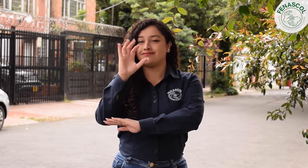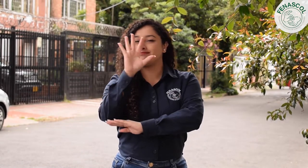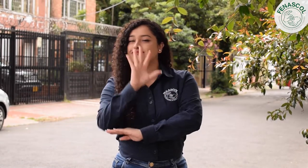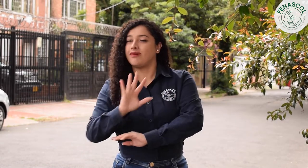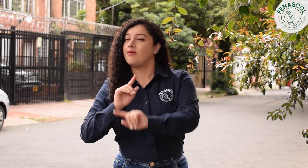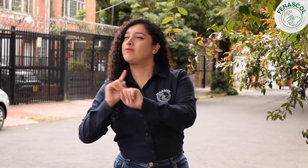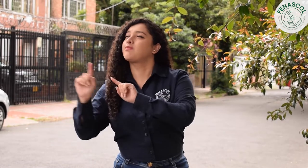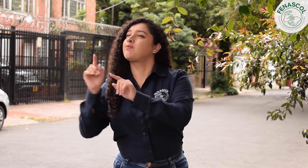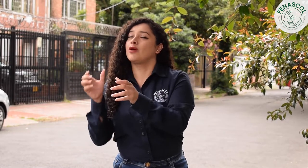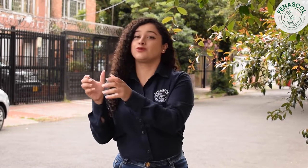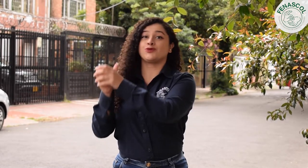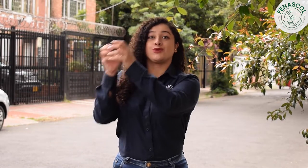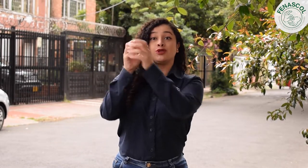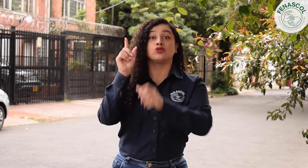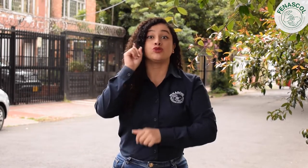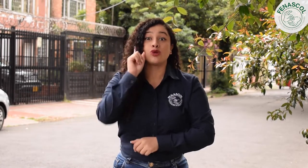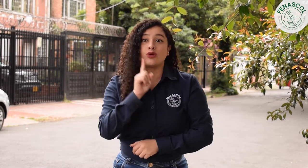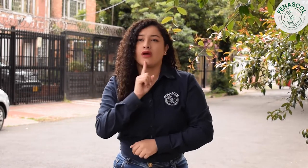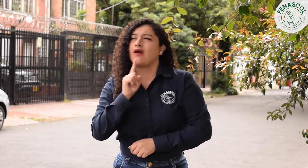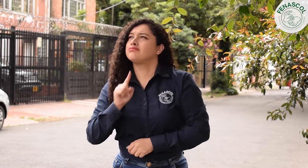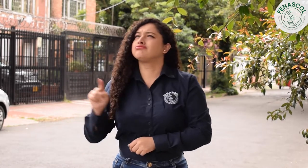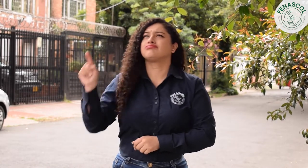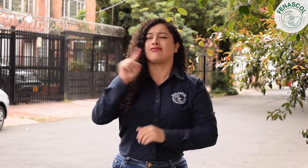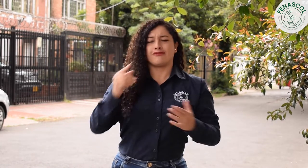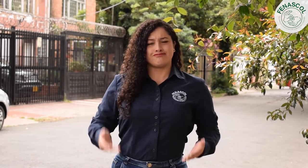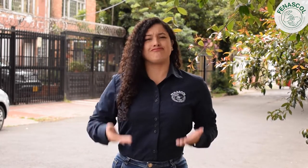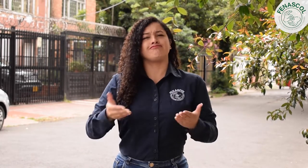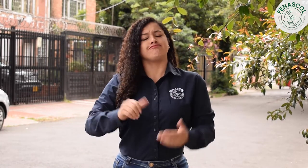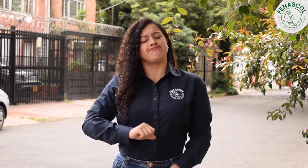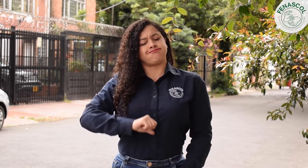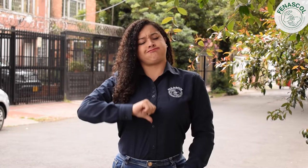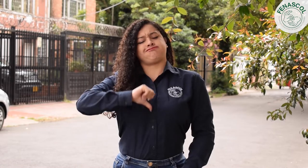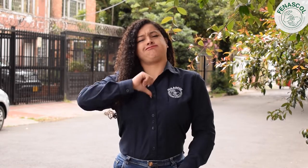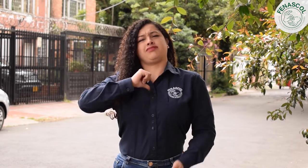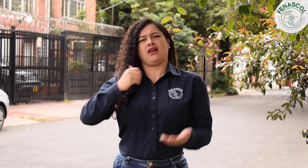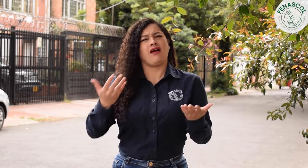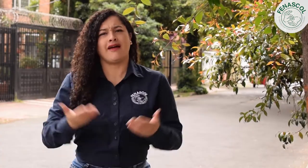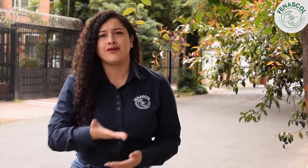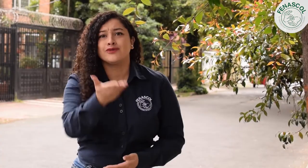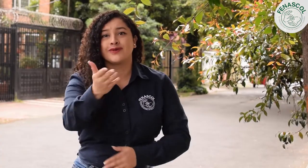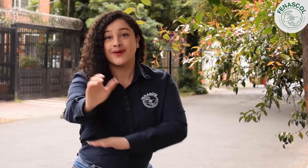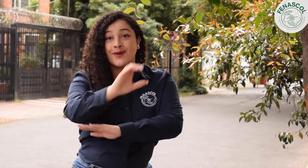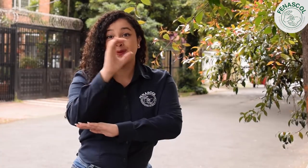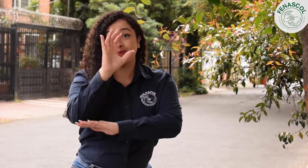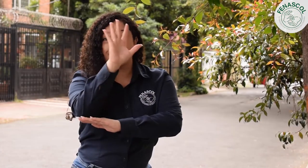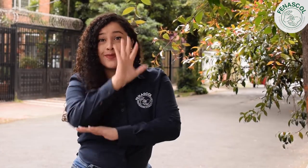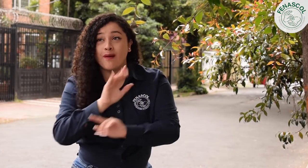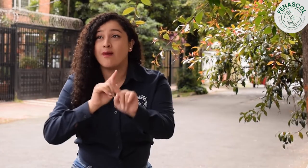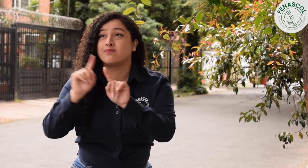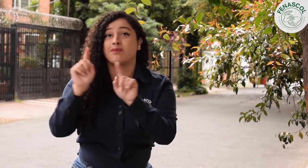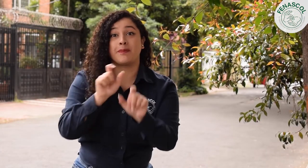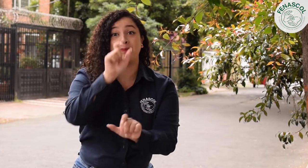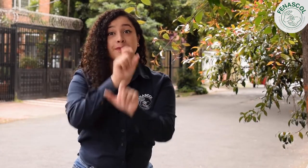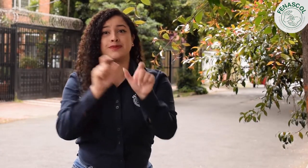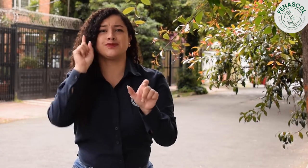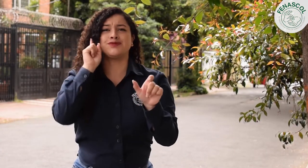FENASCOL y las Asociaciones de Personas Sordas de Colombia queremos transmitir este sentimiento de honor, de